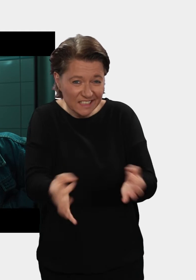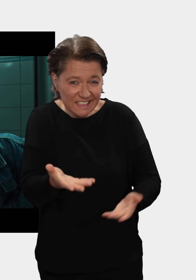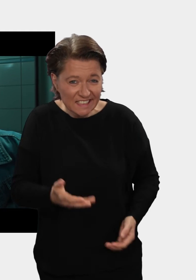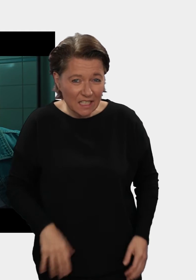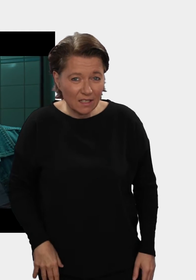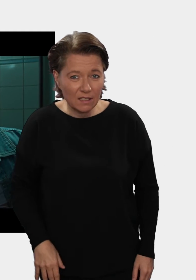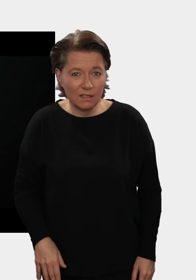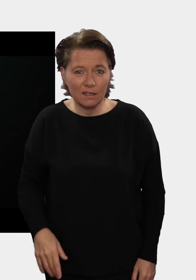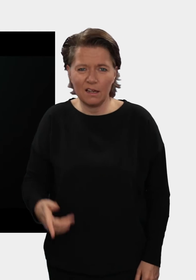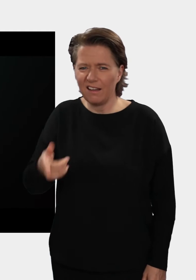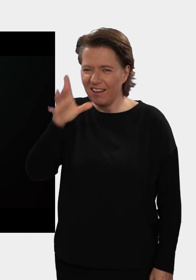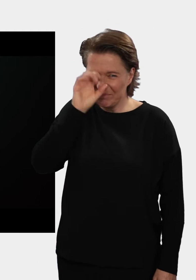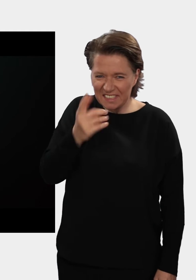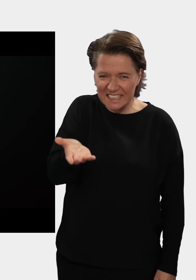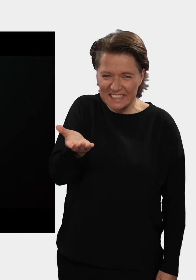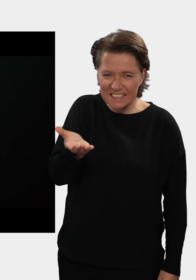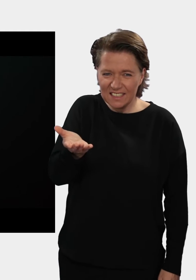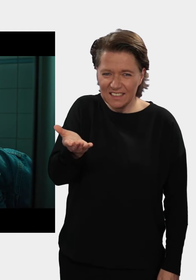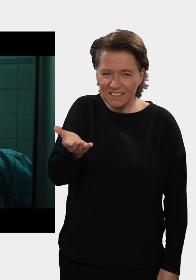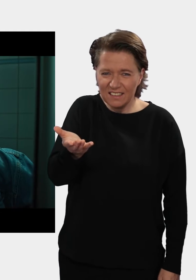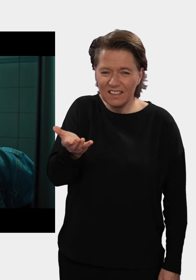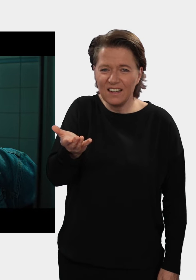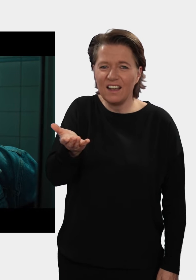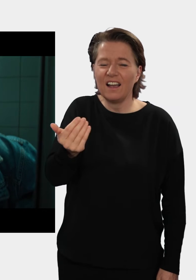Sag mal, raffst du nicht, dass du hier nicht hingehörst? Hier, nimm das mal lieber.